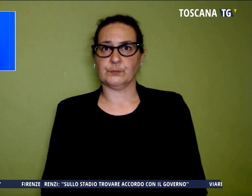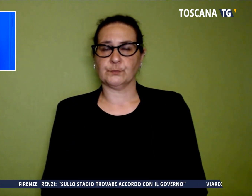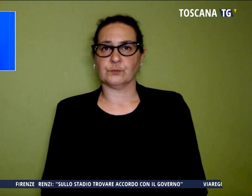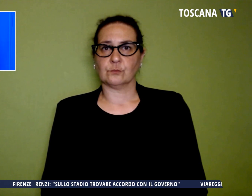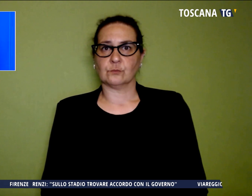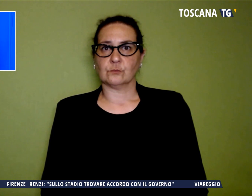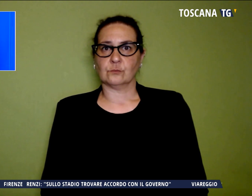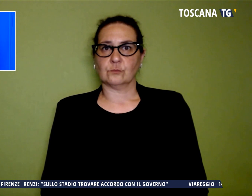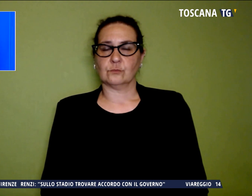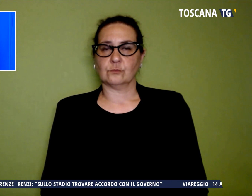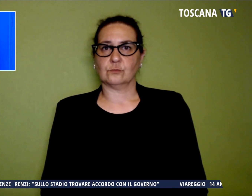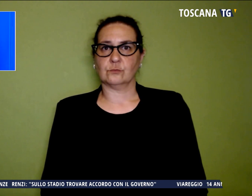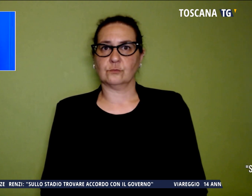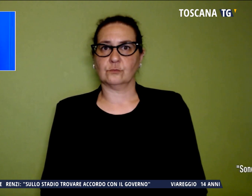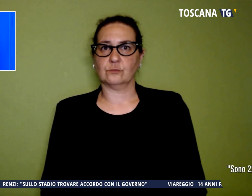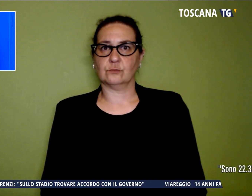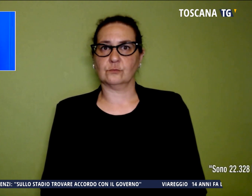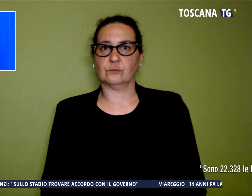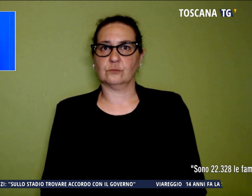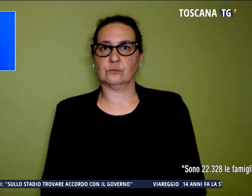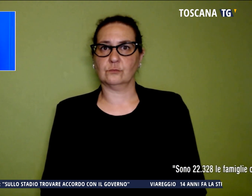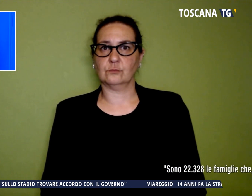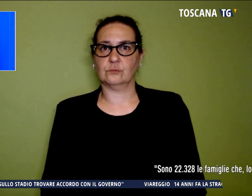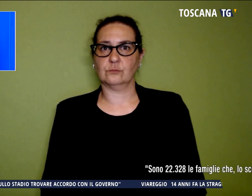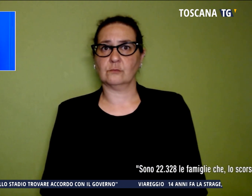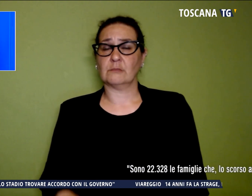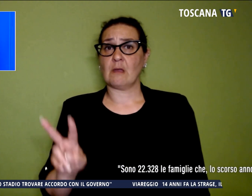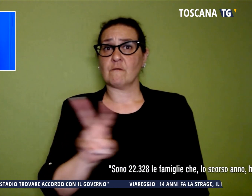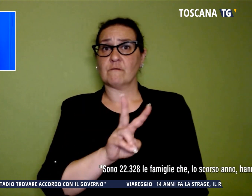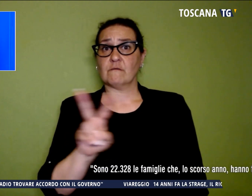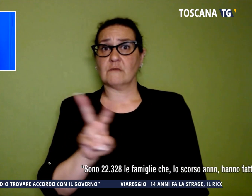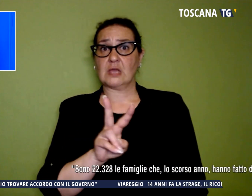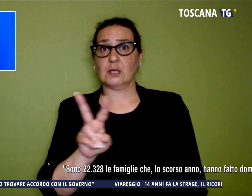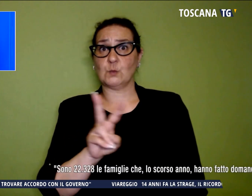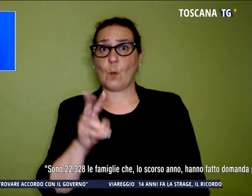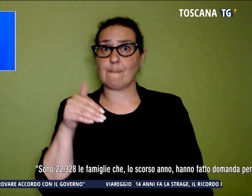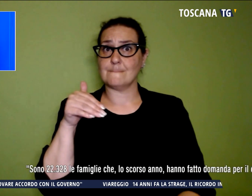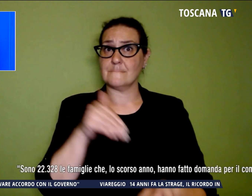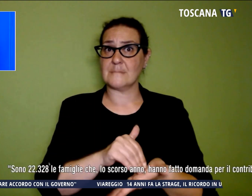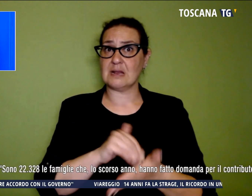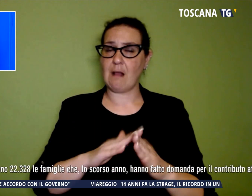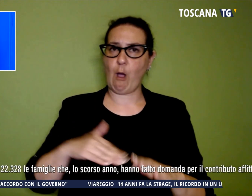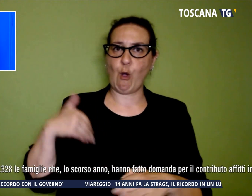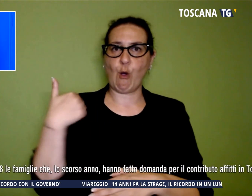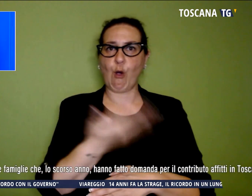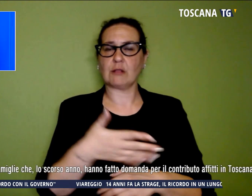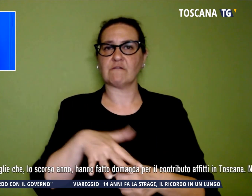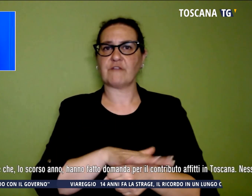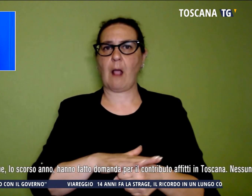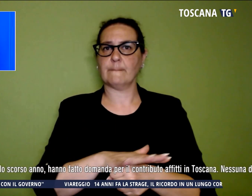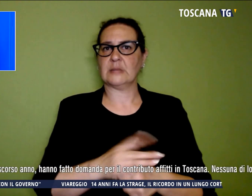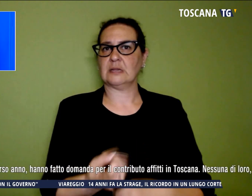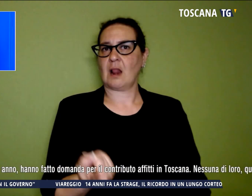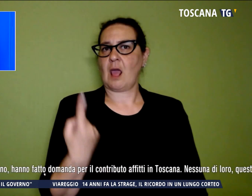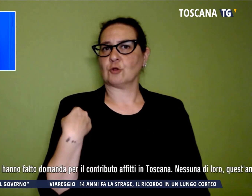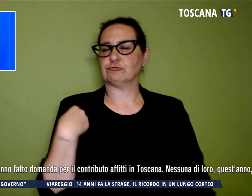Sono oltre 22 mila le famiglie che lo scorso anno hanno fatto domanda